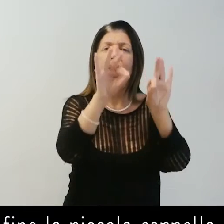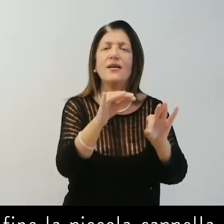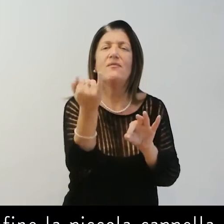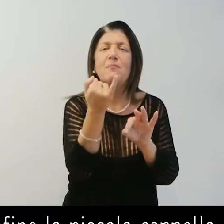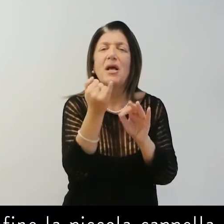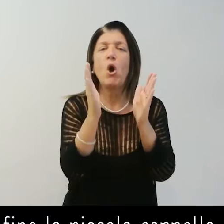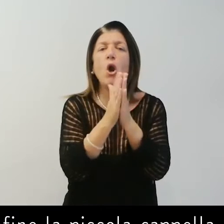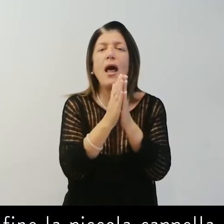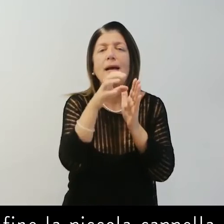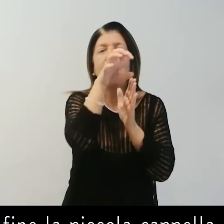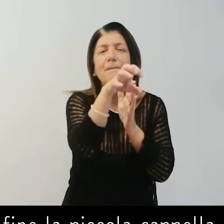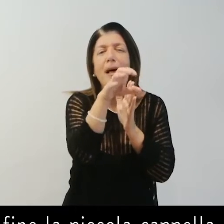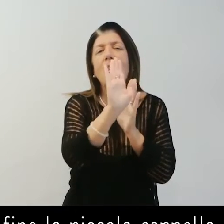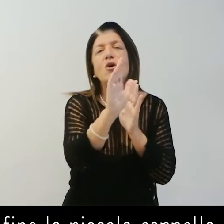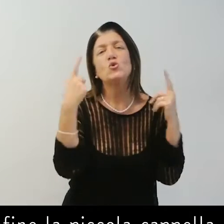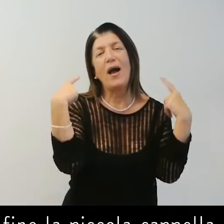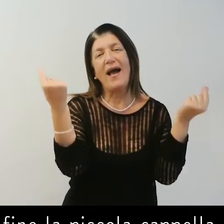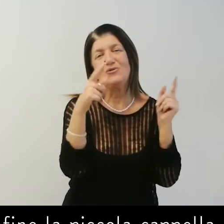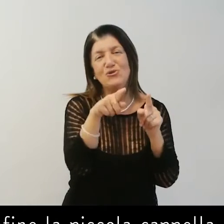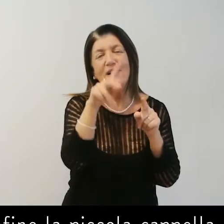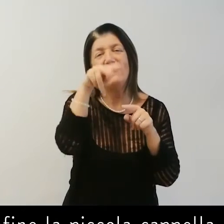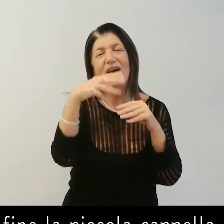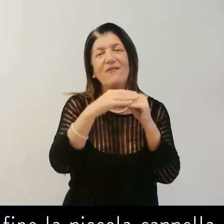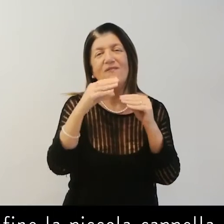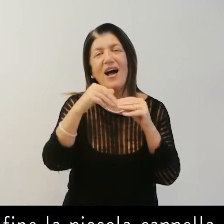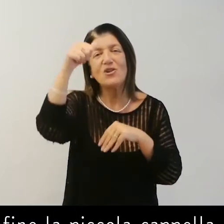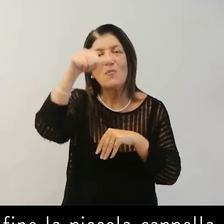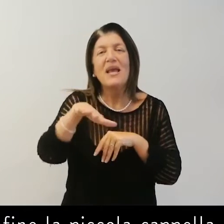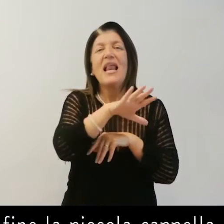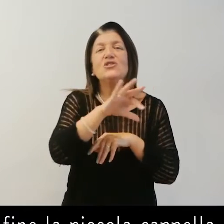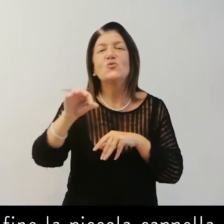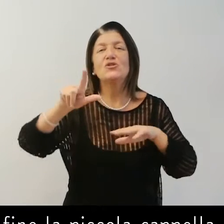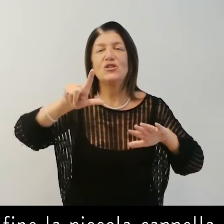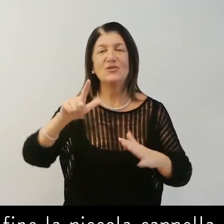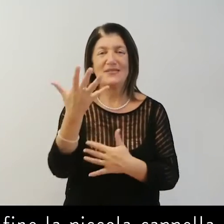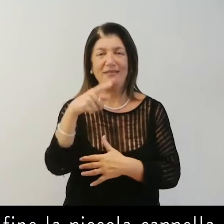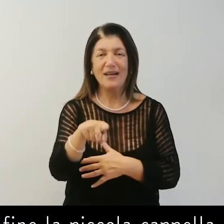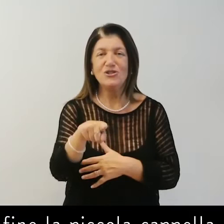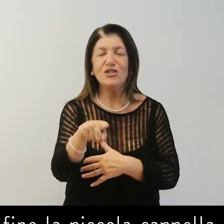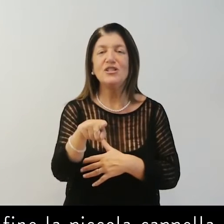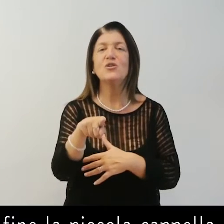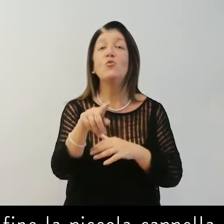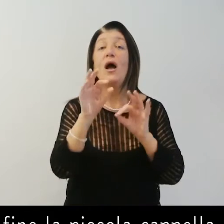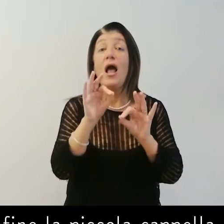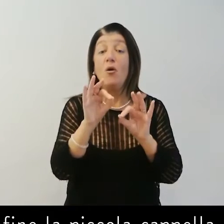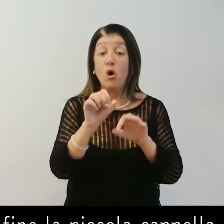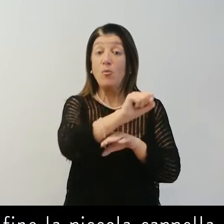raggiungiamo infine la piccola cappella degli angeli realizzata intorno al 1575